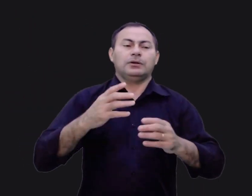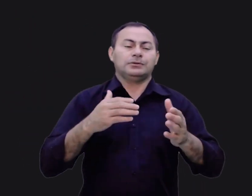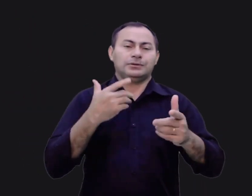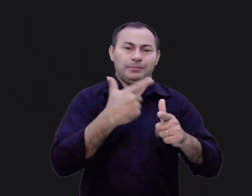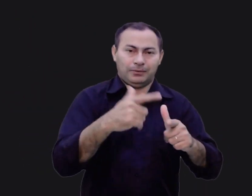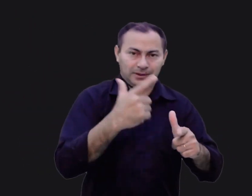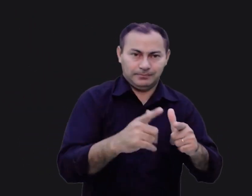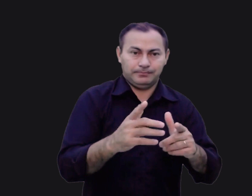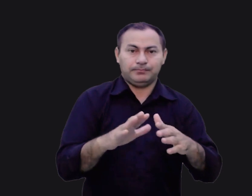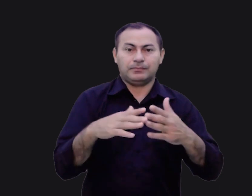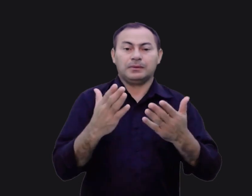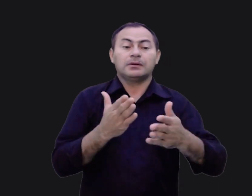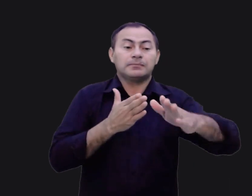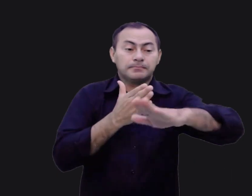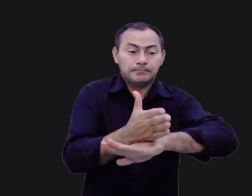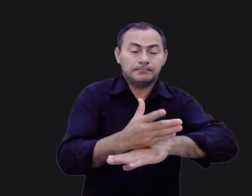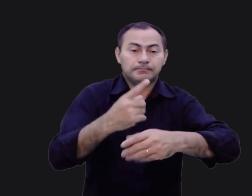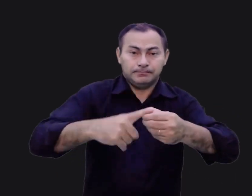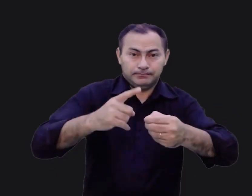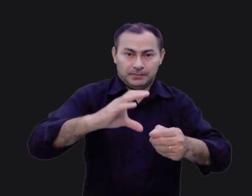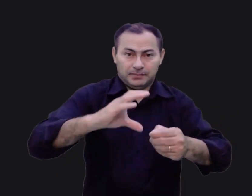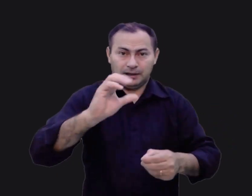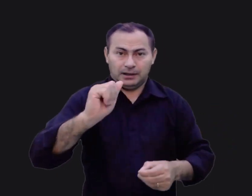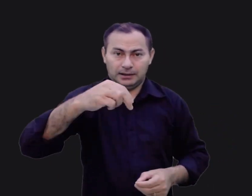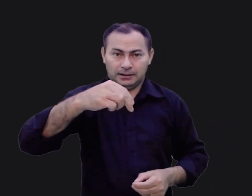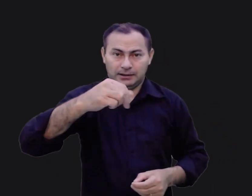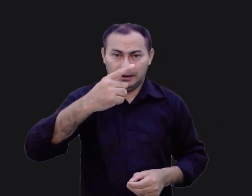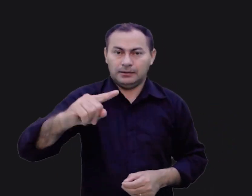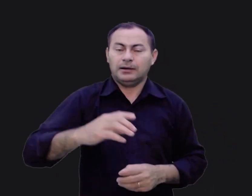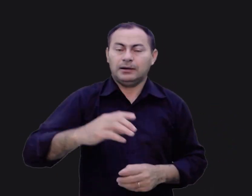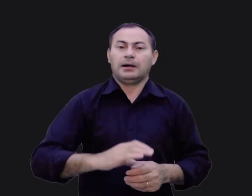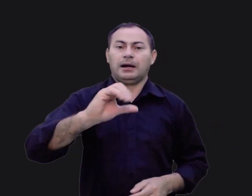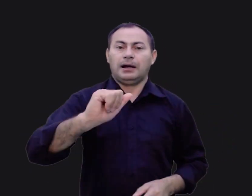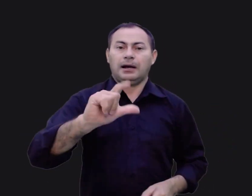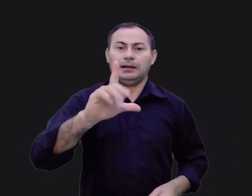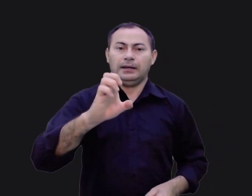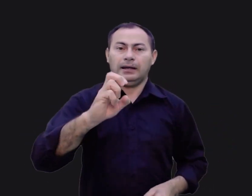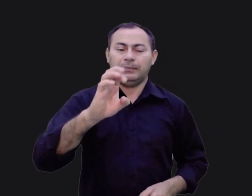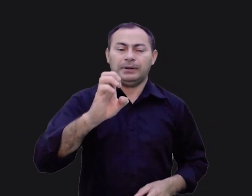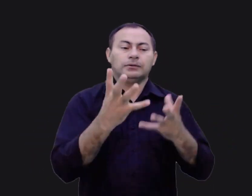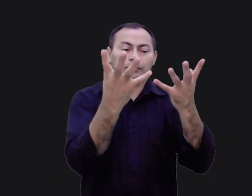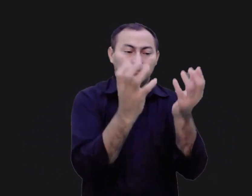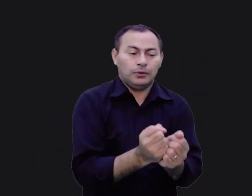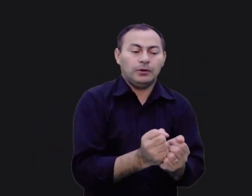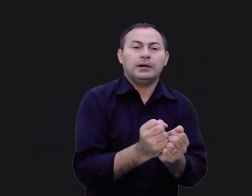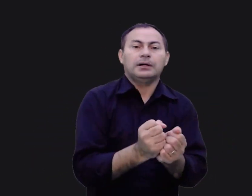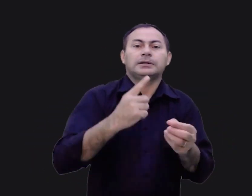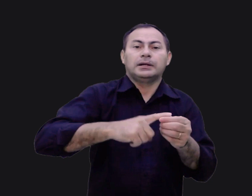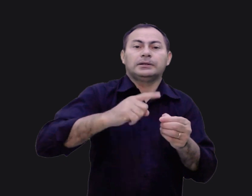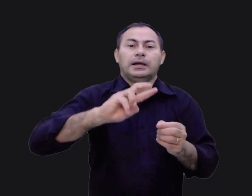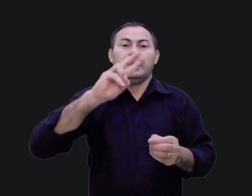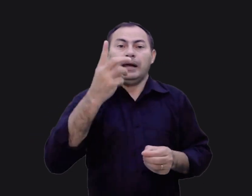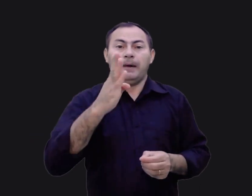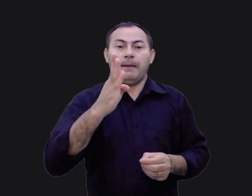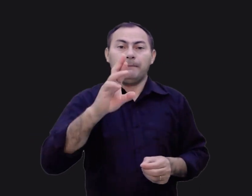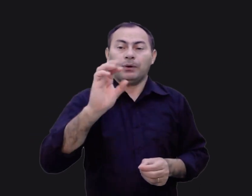os obstáculos. Quando eles entraram na terra de Canaã, Caleb conquistou e tomou posse de Hebron, a cidade que Moisés havia